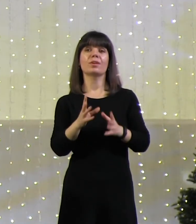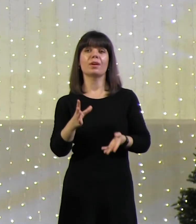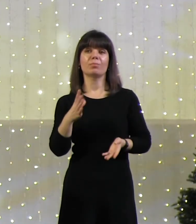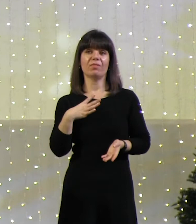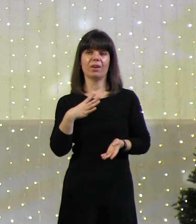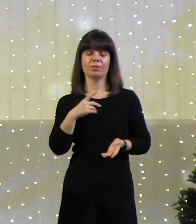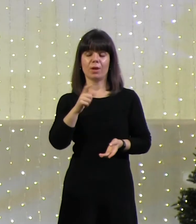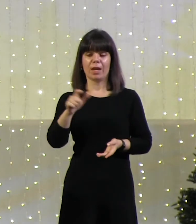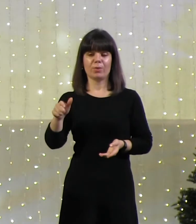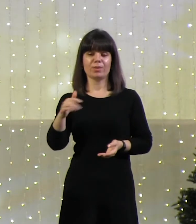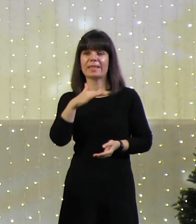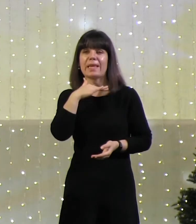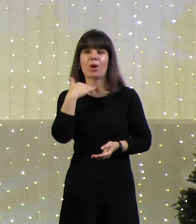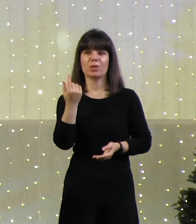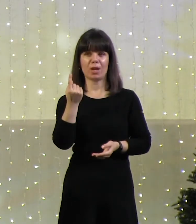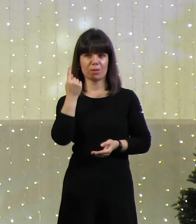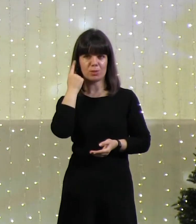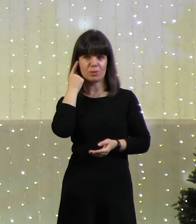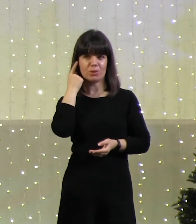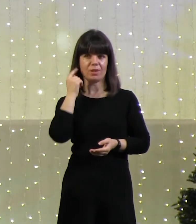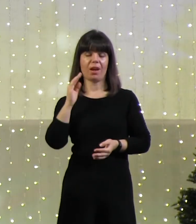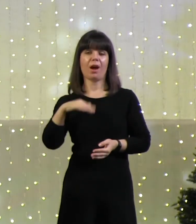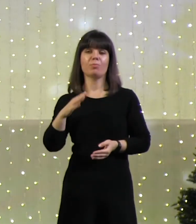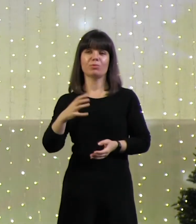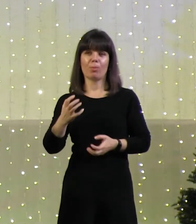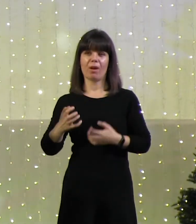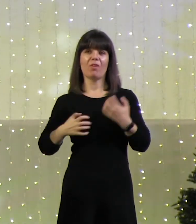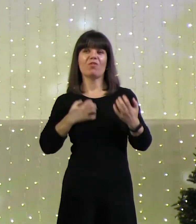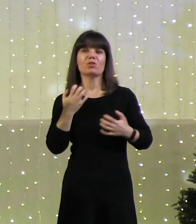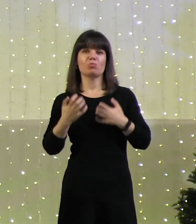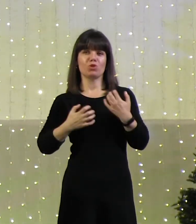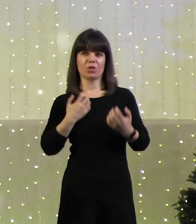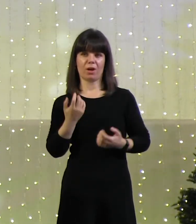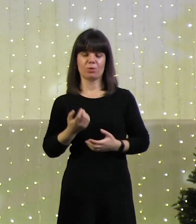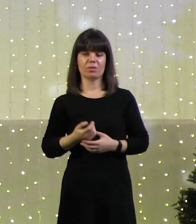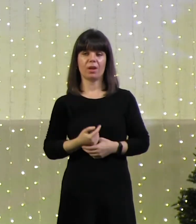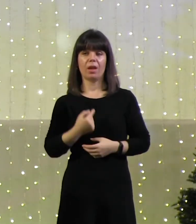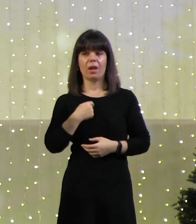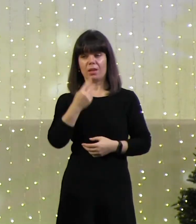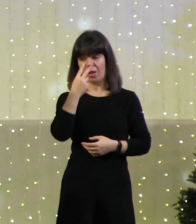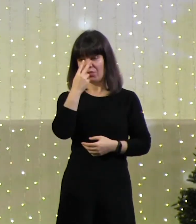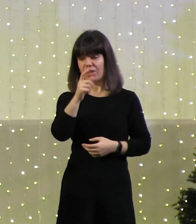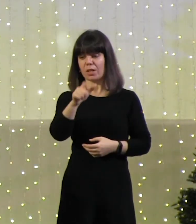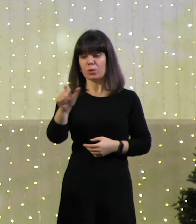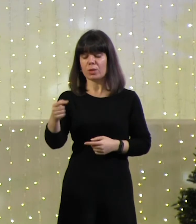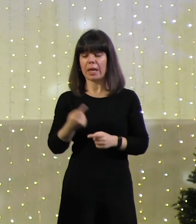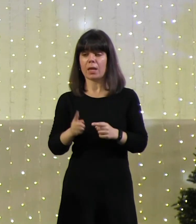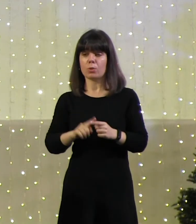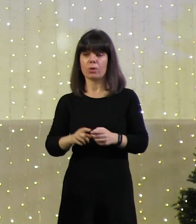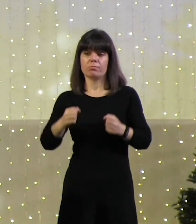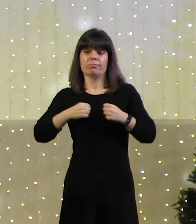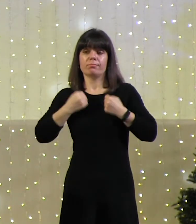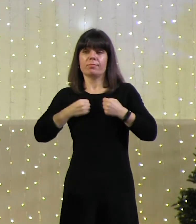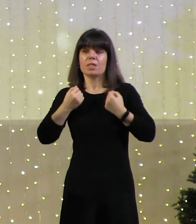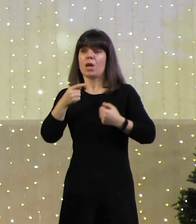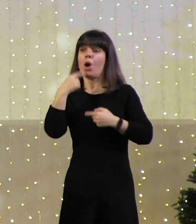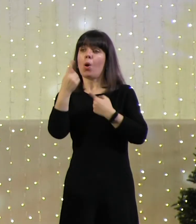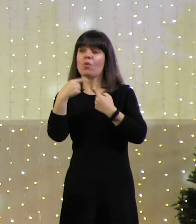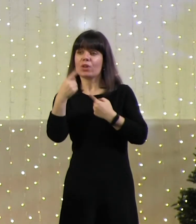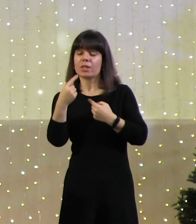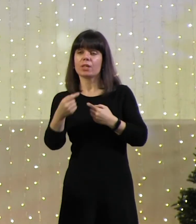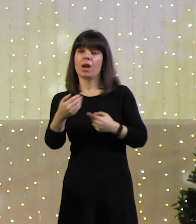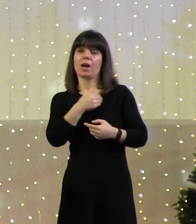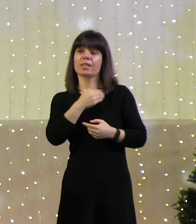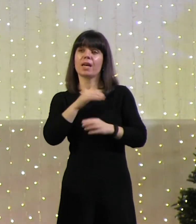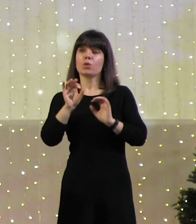хотят слушать, а потом возмущаются. Я видел людей, которые пытались начинать говорить. И атмосфера, которая